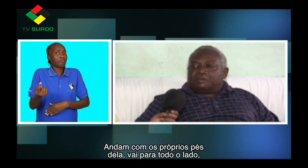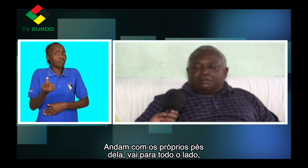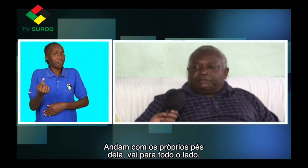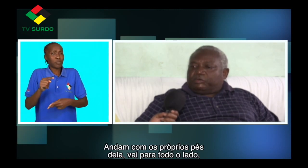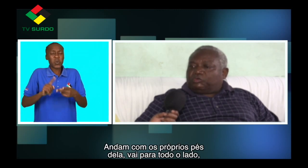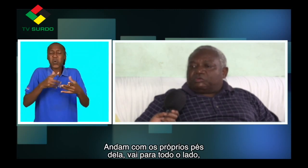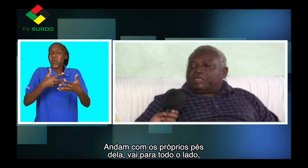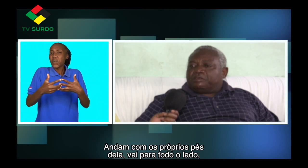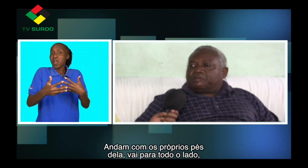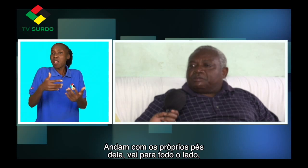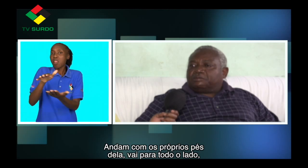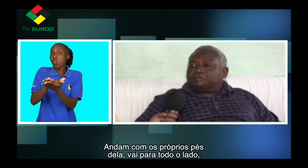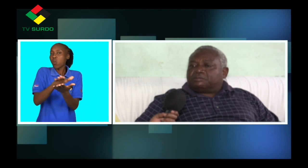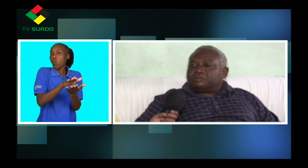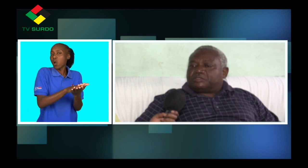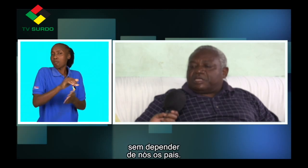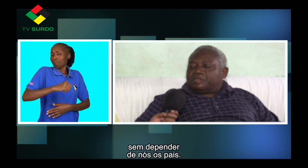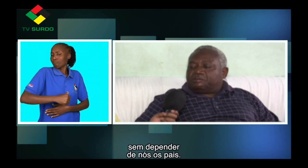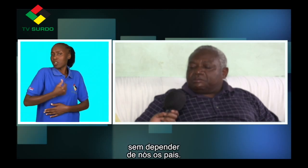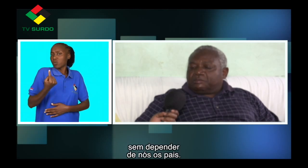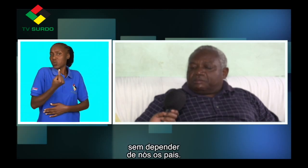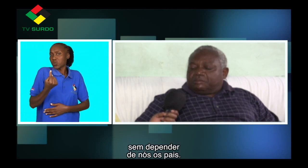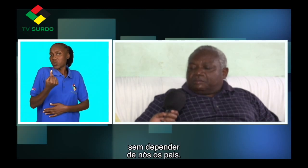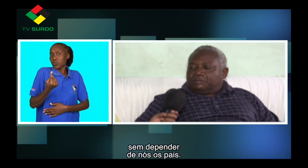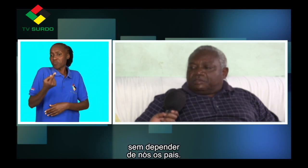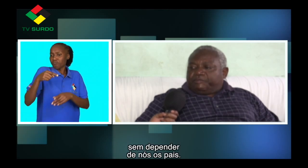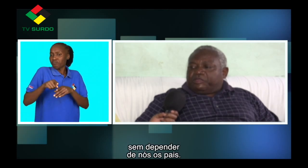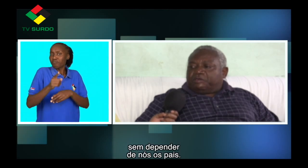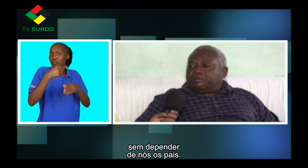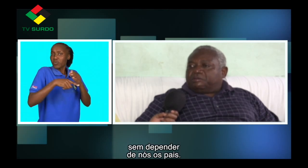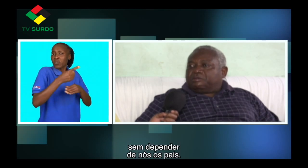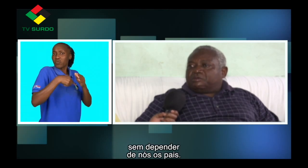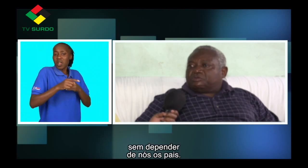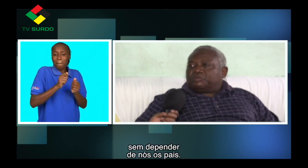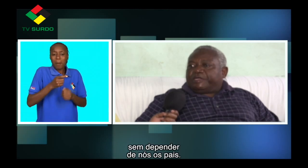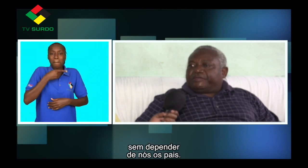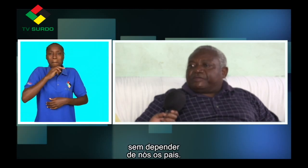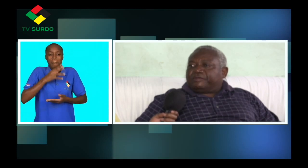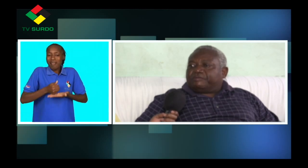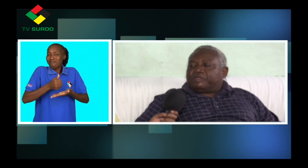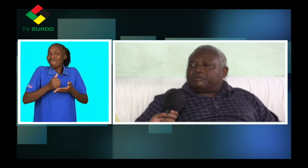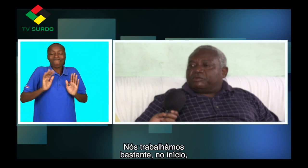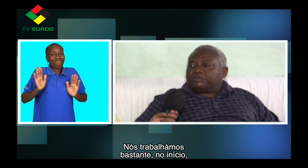para todo lado, sem depender de nós e os pais. Portanto, nós